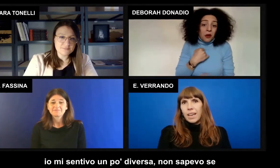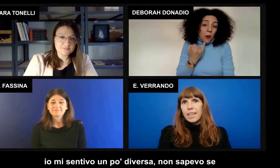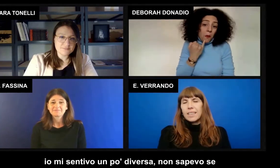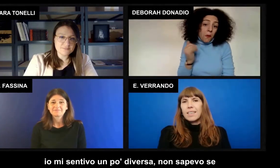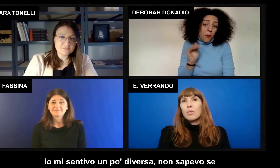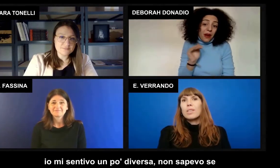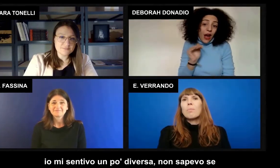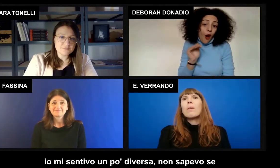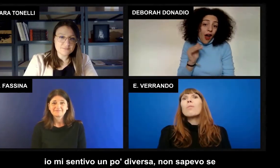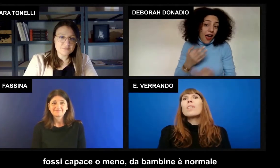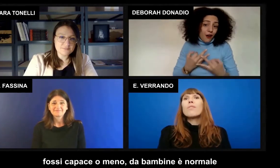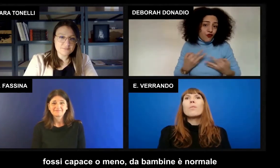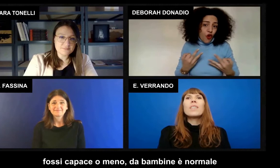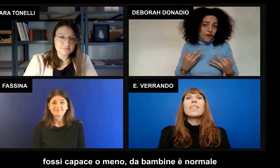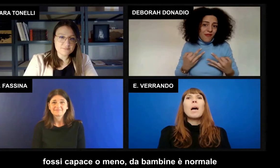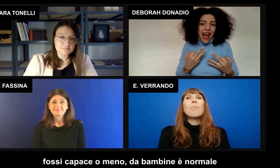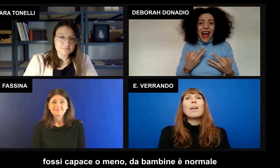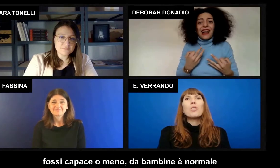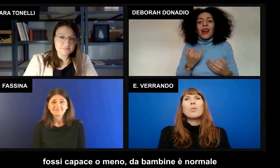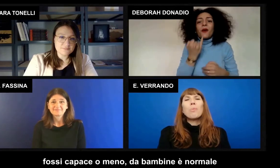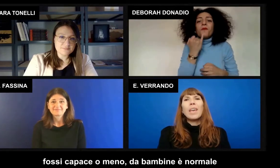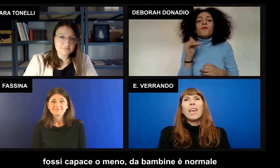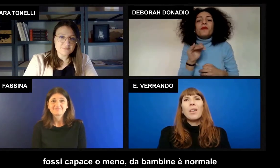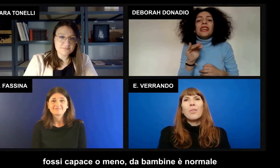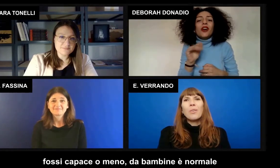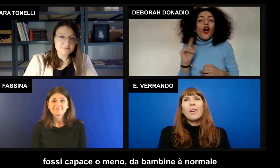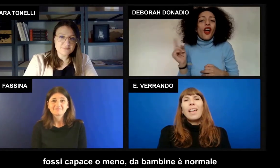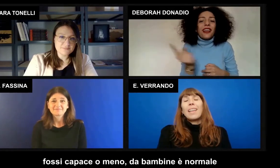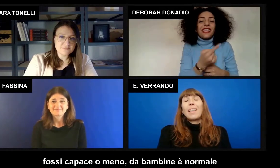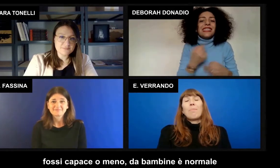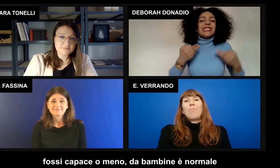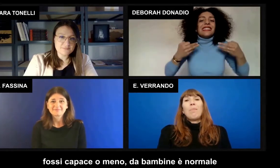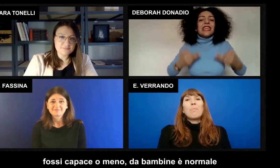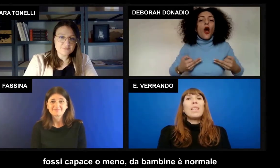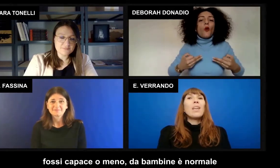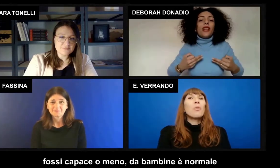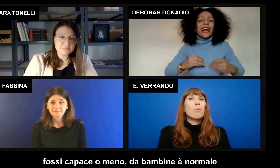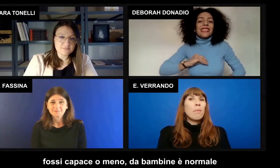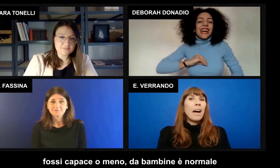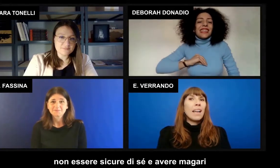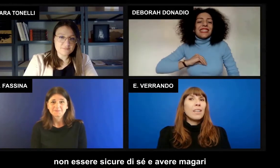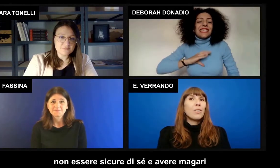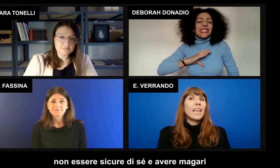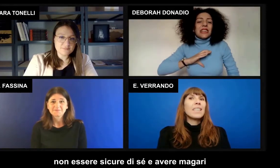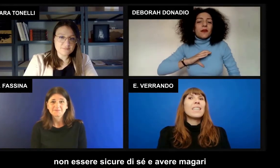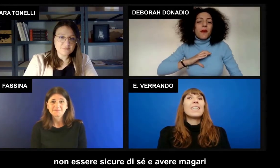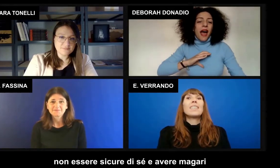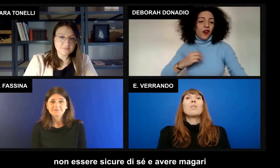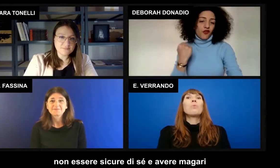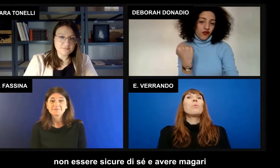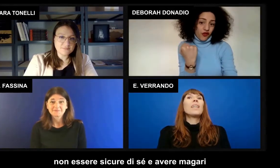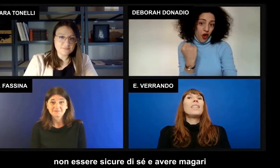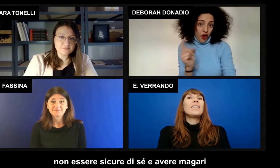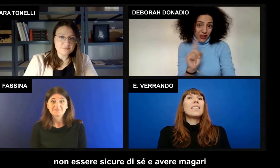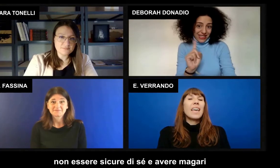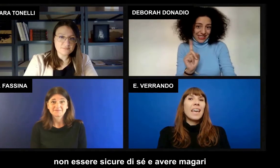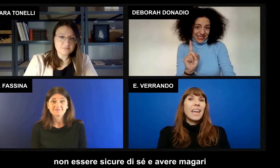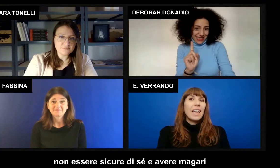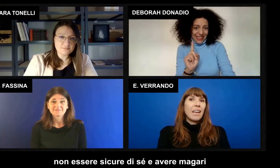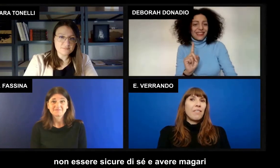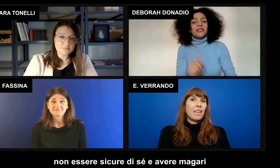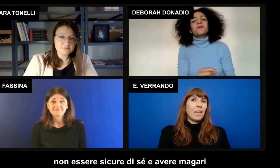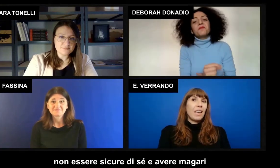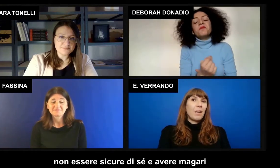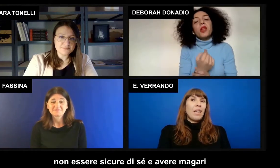un po' diversa, non sapevo se fossi capace o meno. da bambina è normale non essere sicure di sé